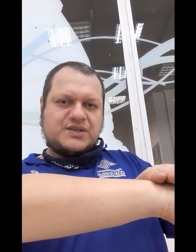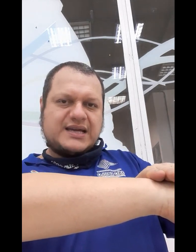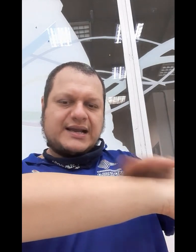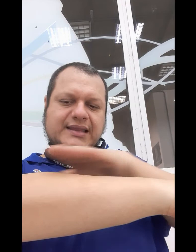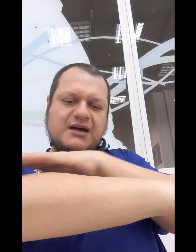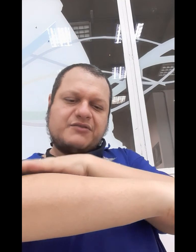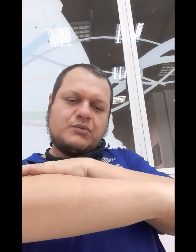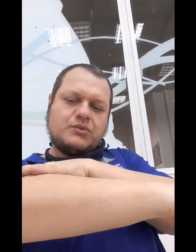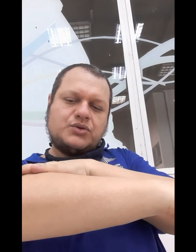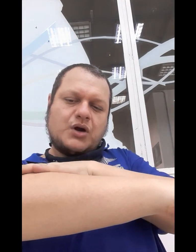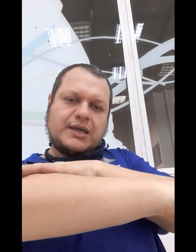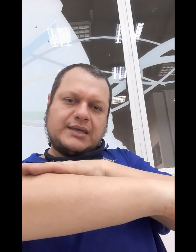desagradável o toque.